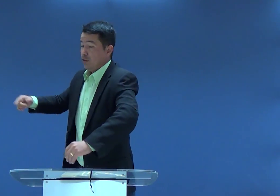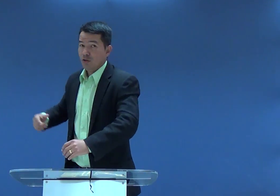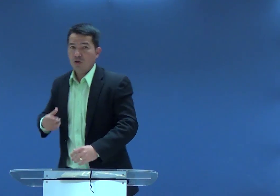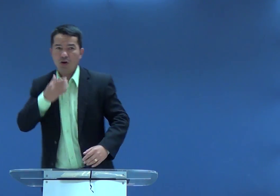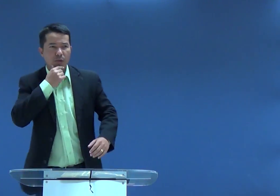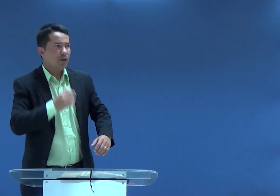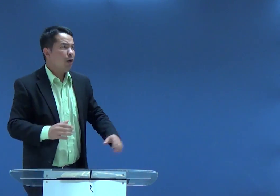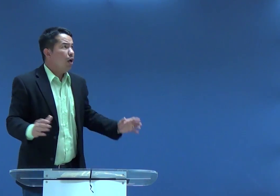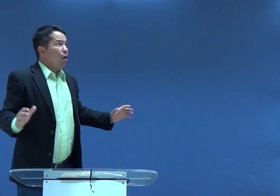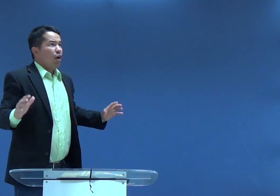filho.